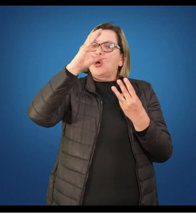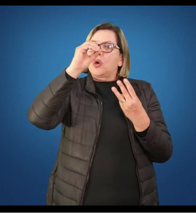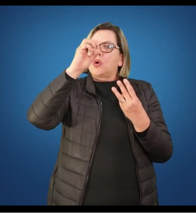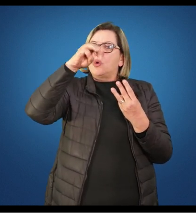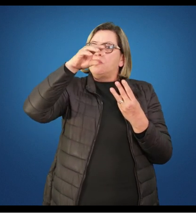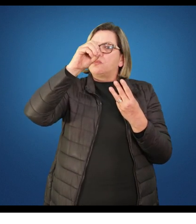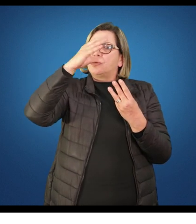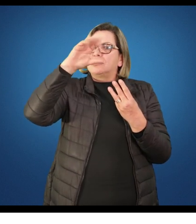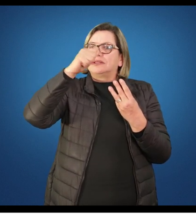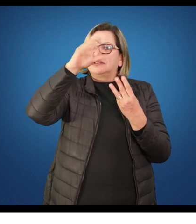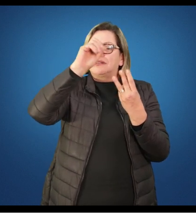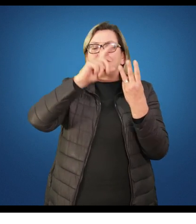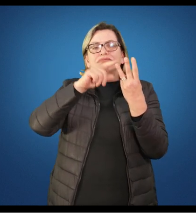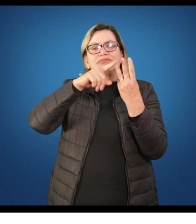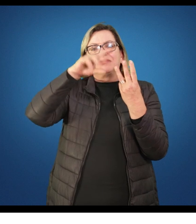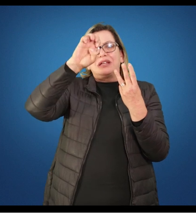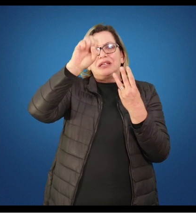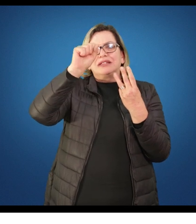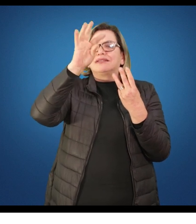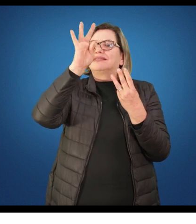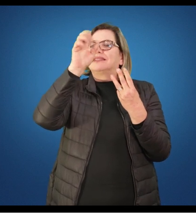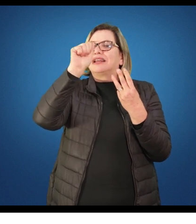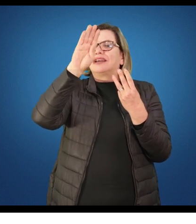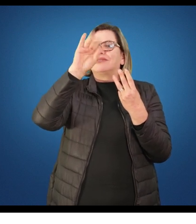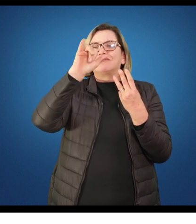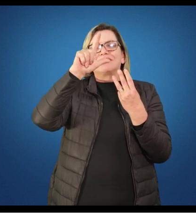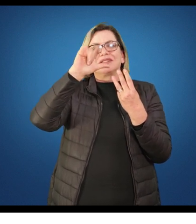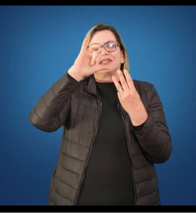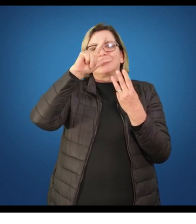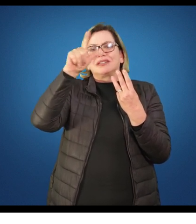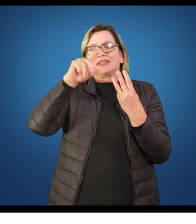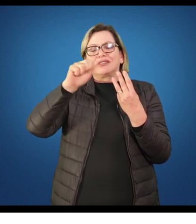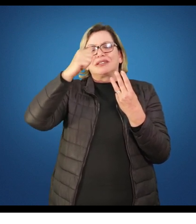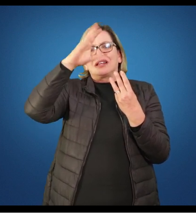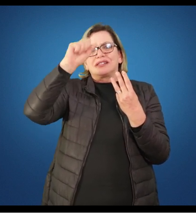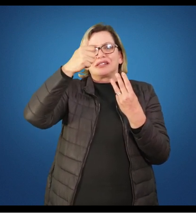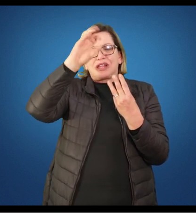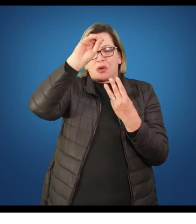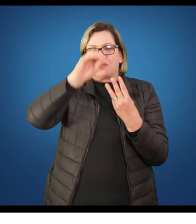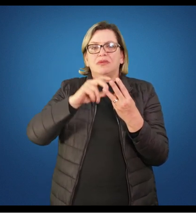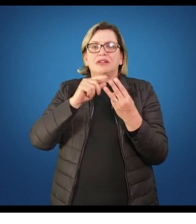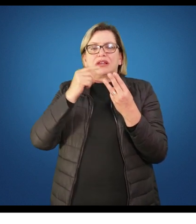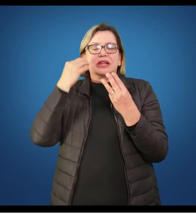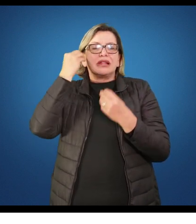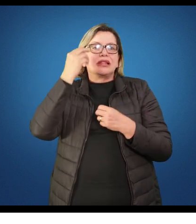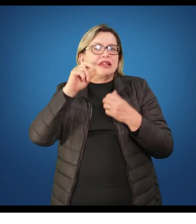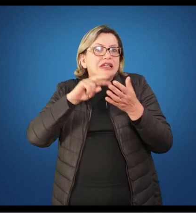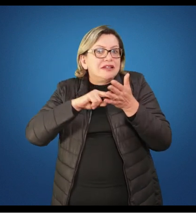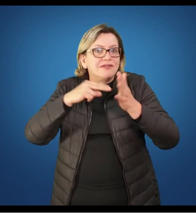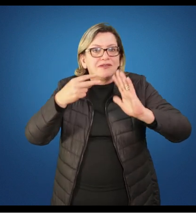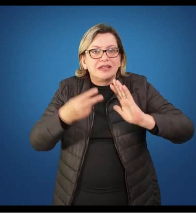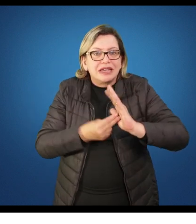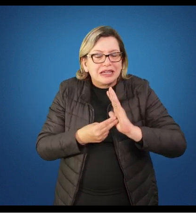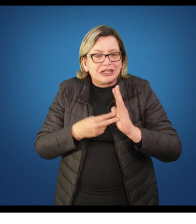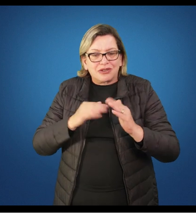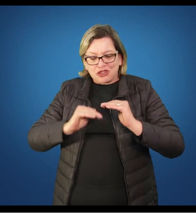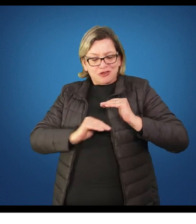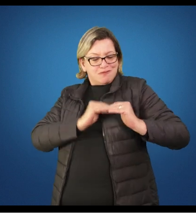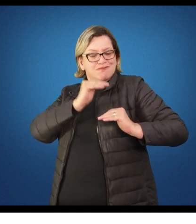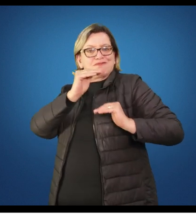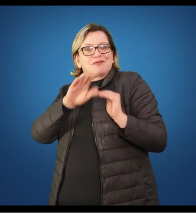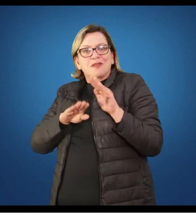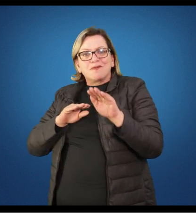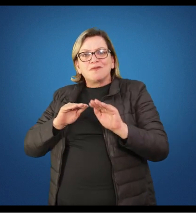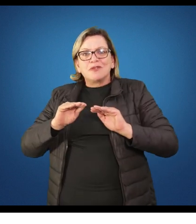significa? Significa que no nosso desenvolvimento motor, nós precisamos de experiências, de ações que